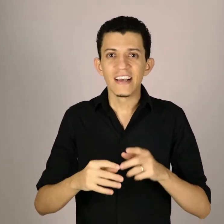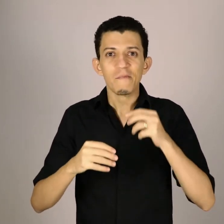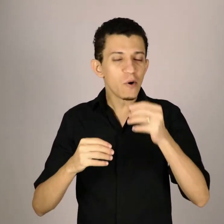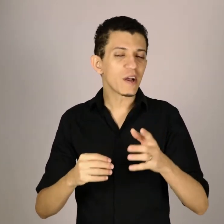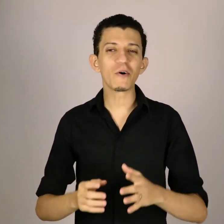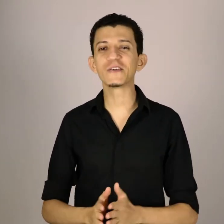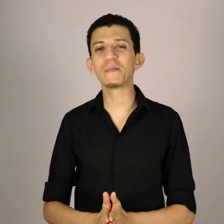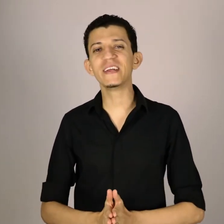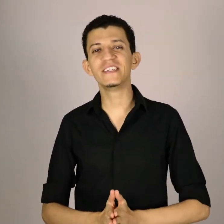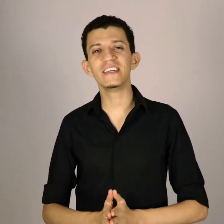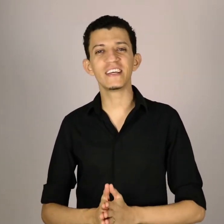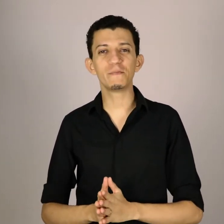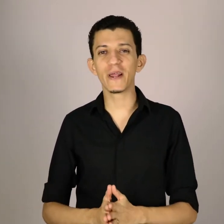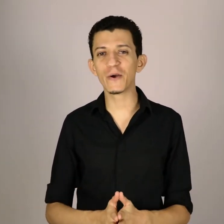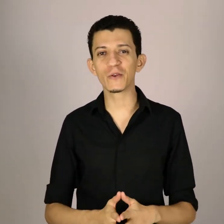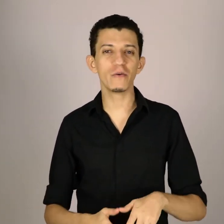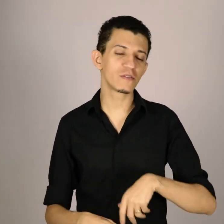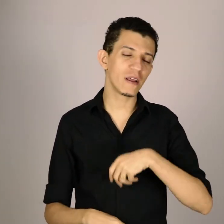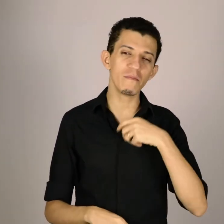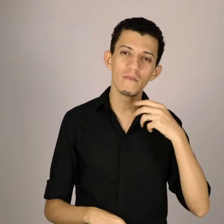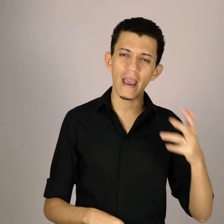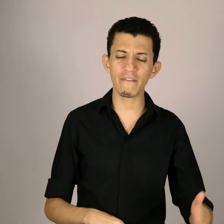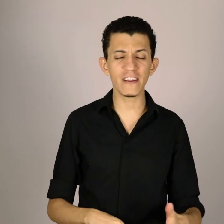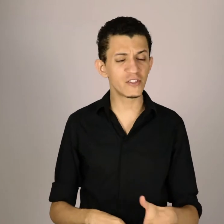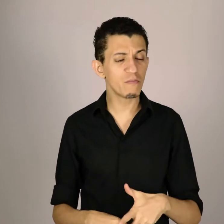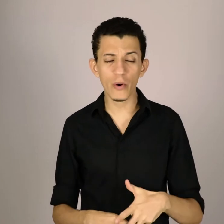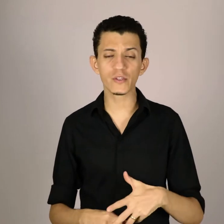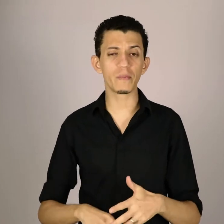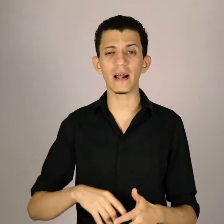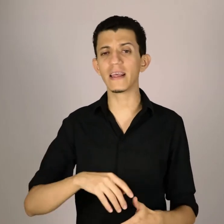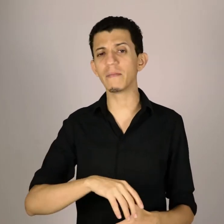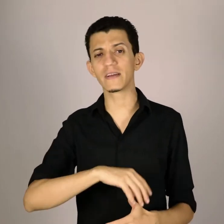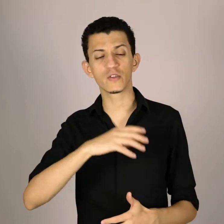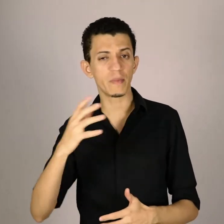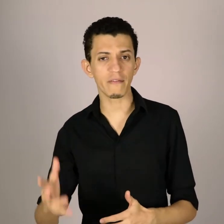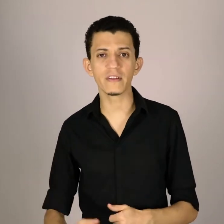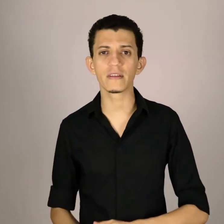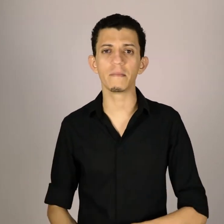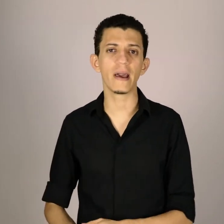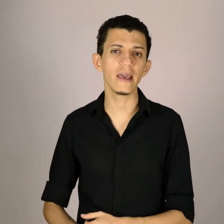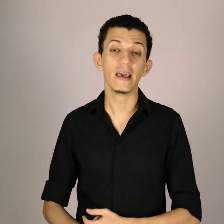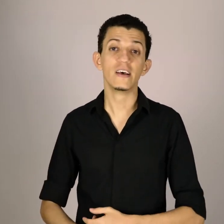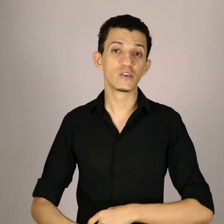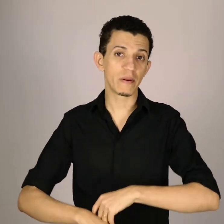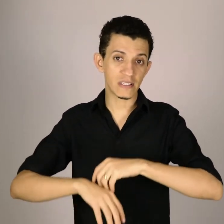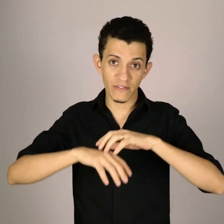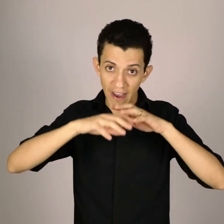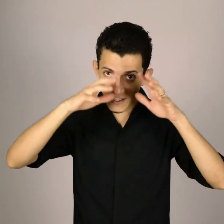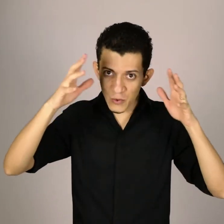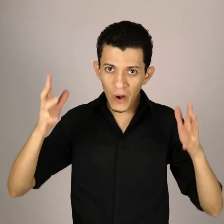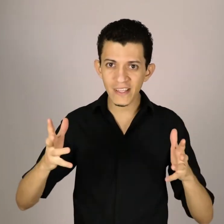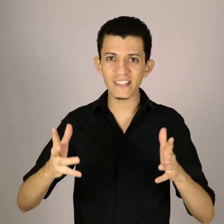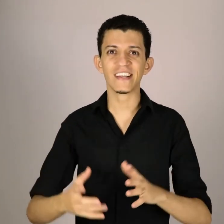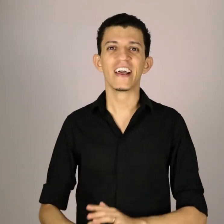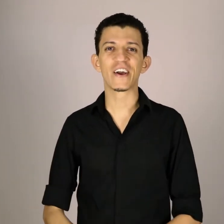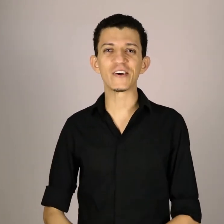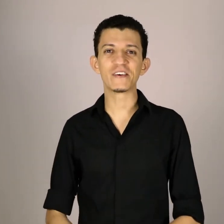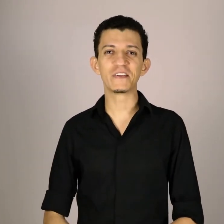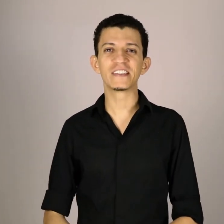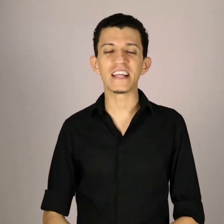muita coisa eu aprendi nesse período, estudei, refleti muito sobre a Libras, sobre a vida também, sobre as várias nuances que a nossa vida está.